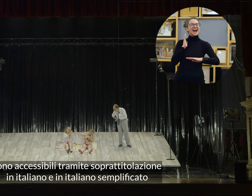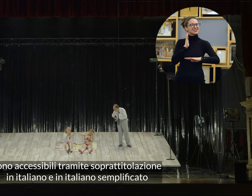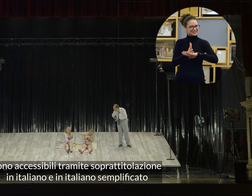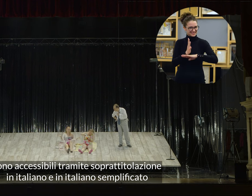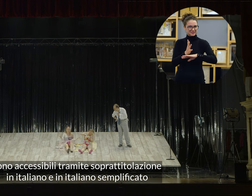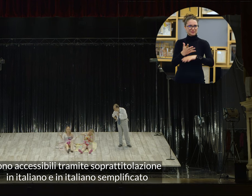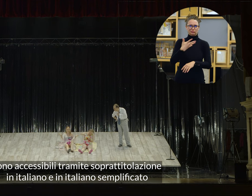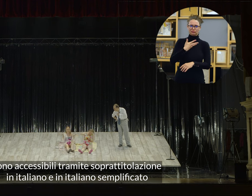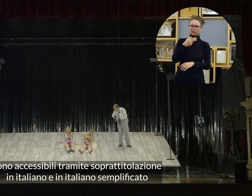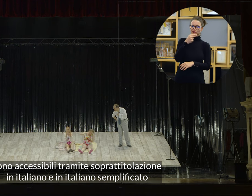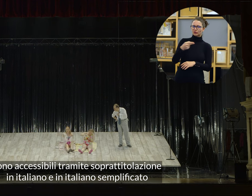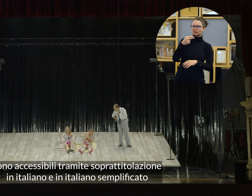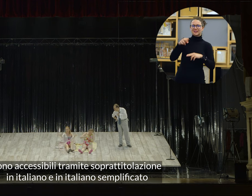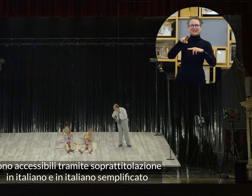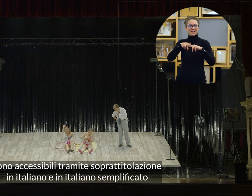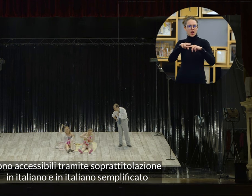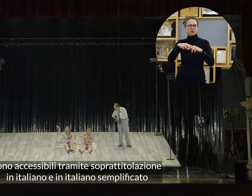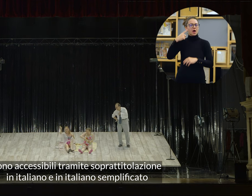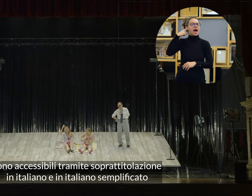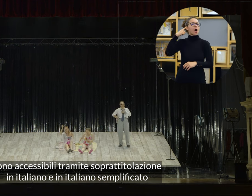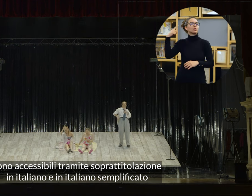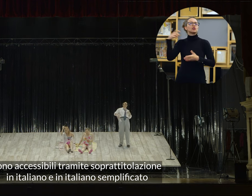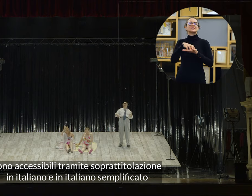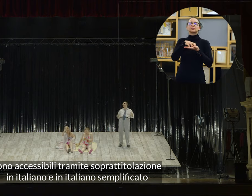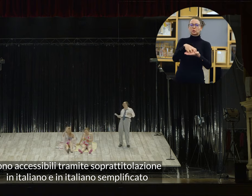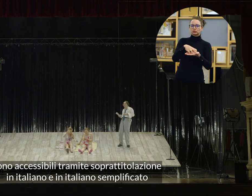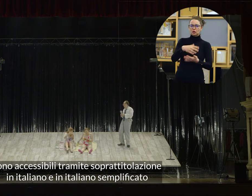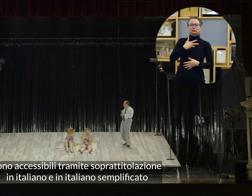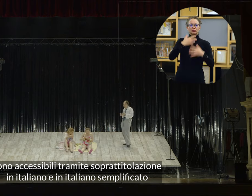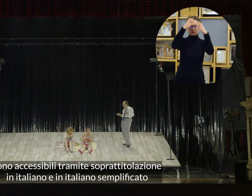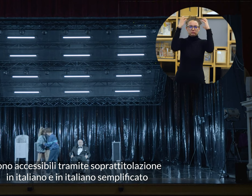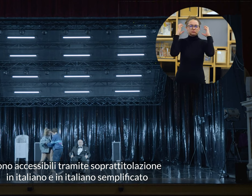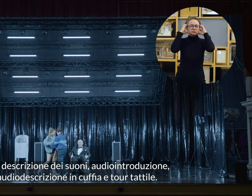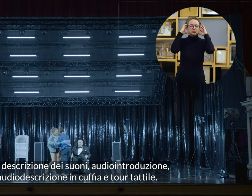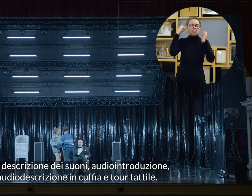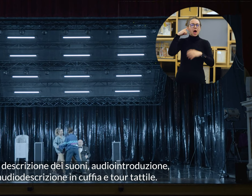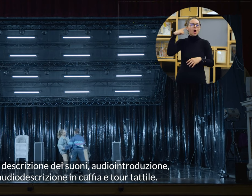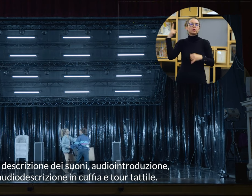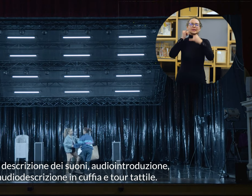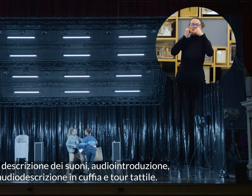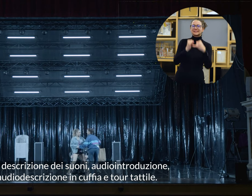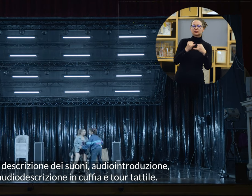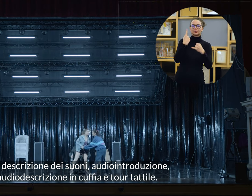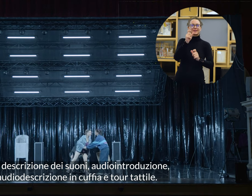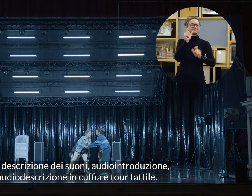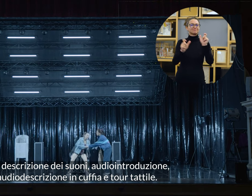accessibili tramite soprattitolazione in italiano e in italiano semplificato con descrizione dei suoni, audio